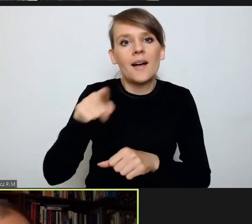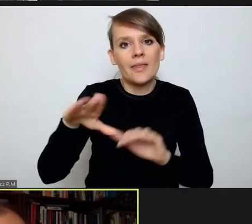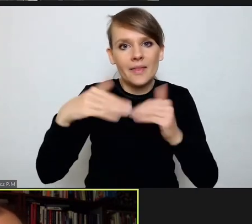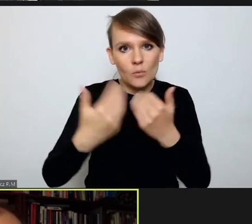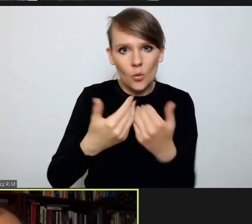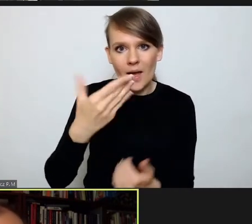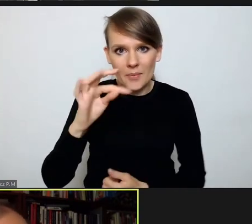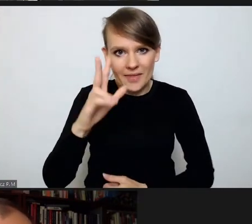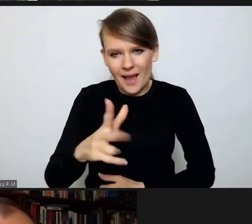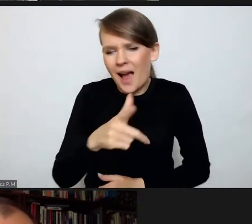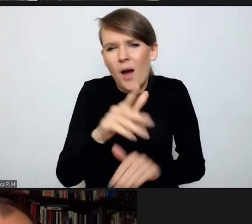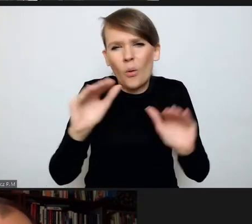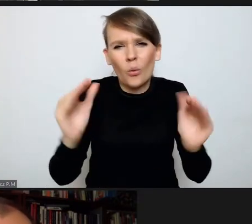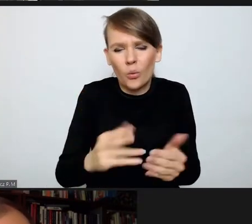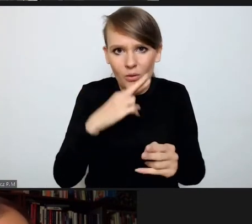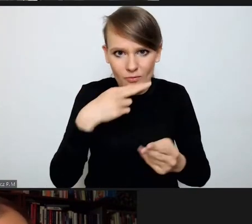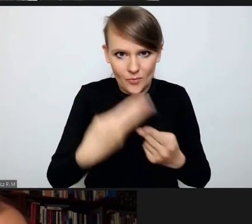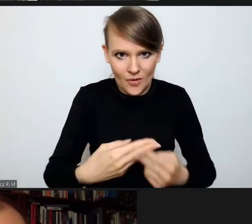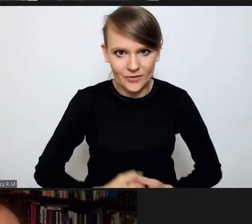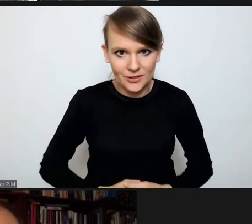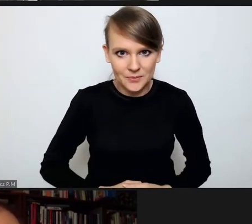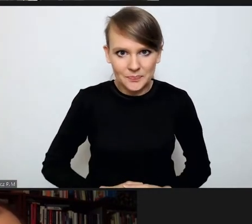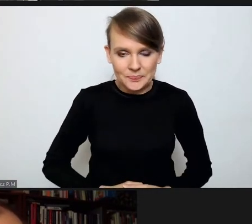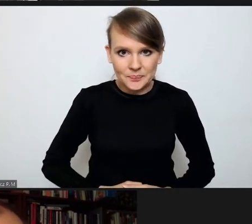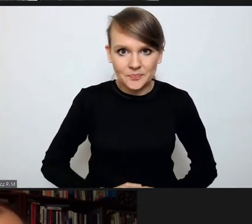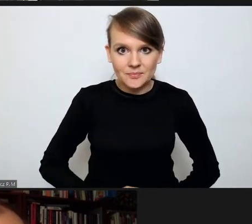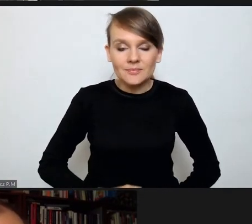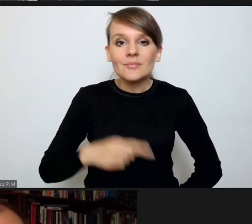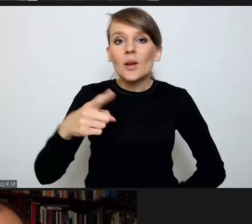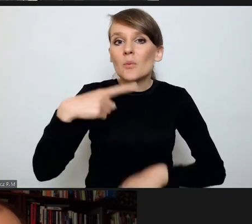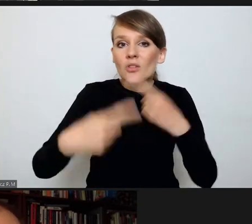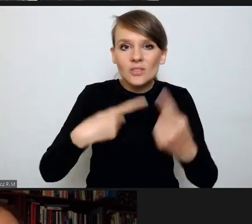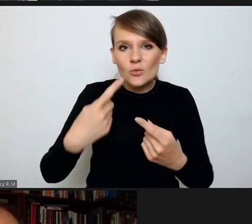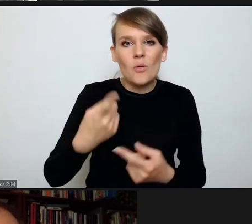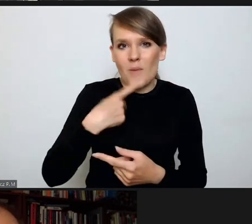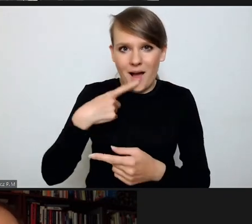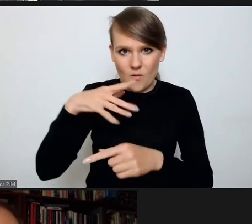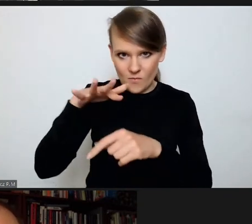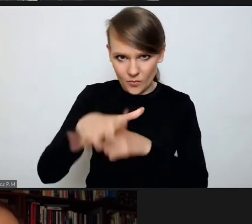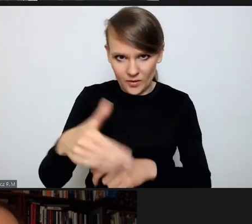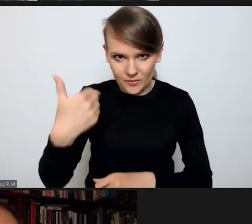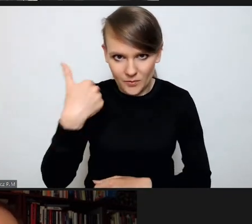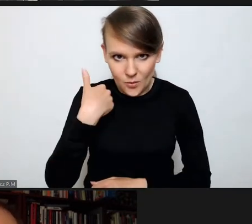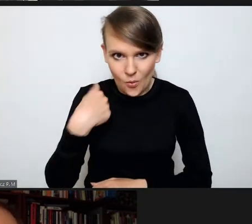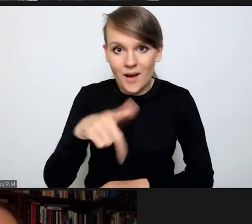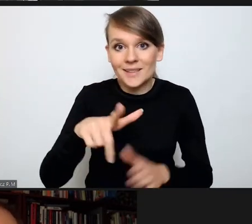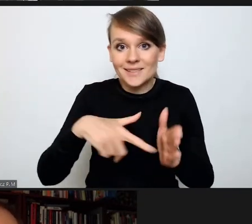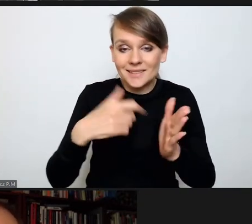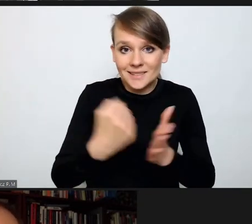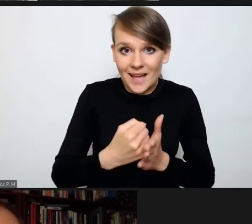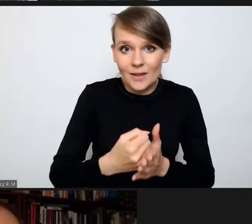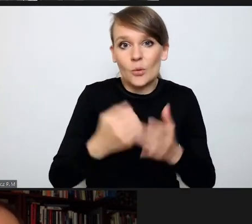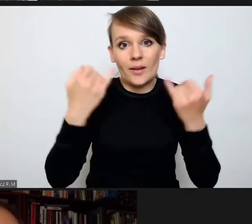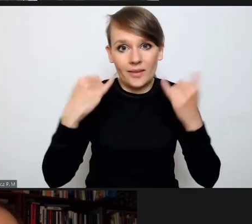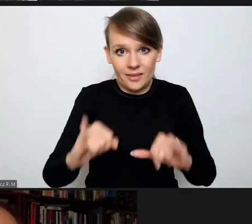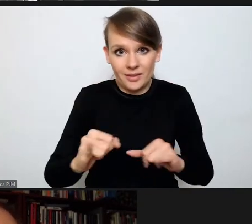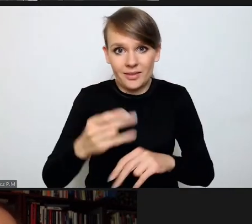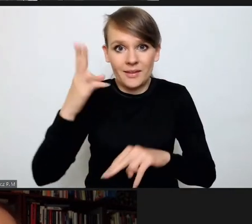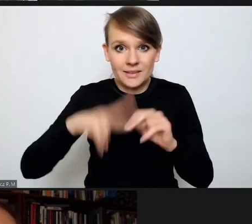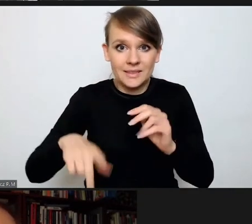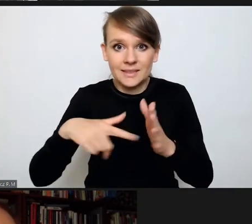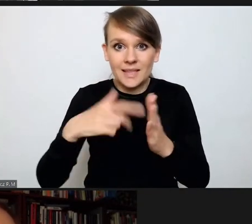telegraficznym skrócie takie pytania powiedzieć. Na procedury w niewielkim stopniu, bo statut nasz jest po prostu inny niż statut